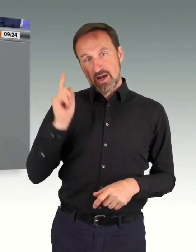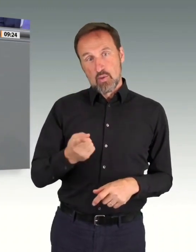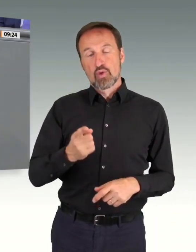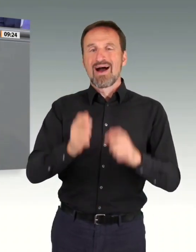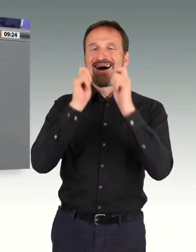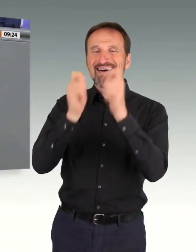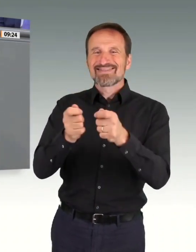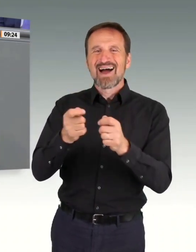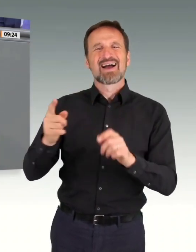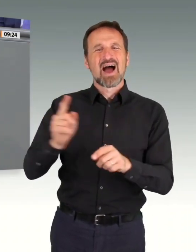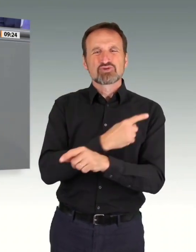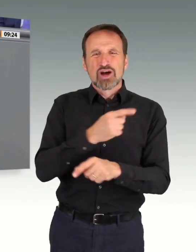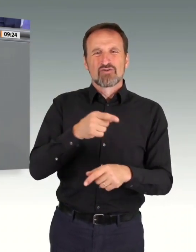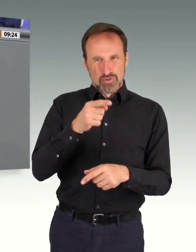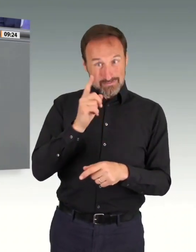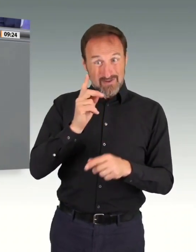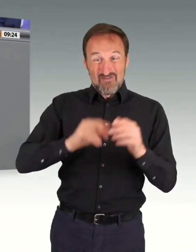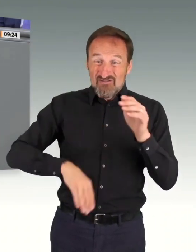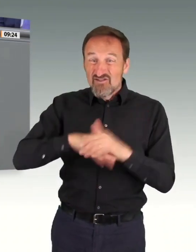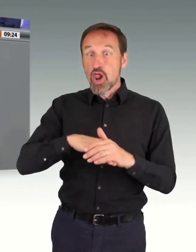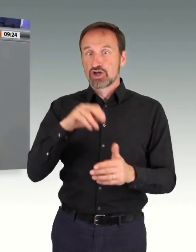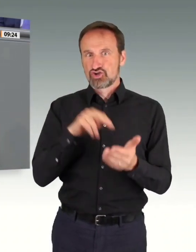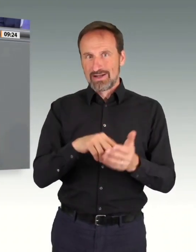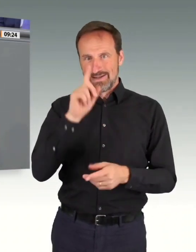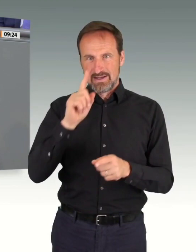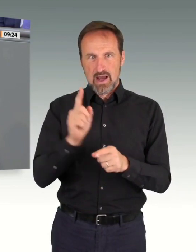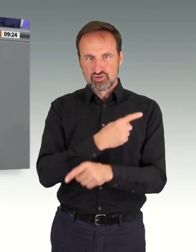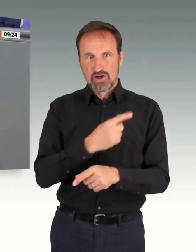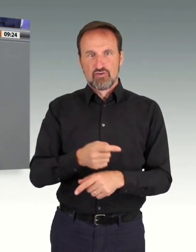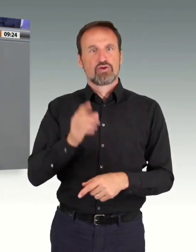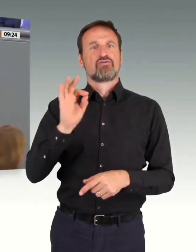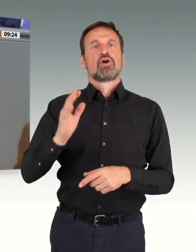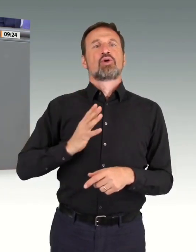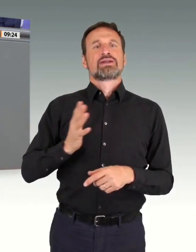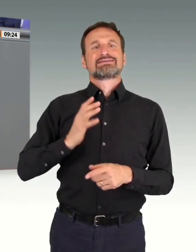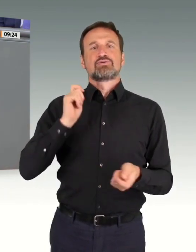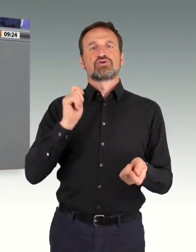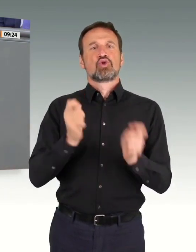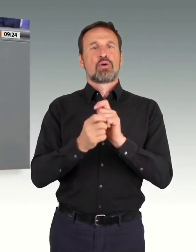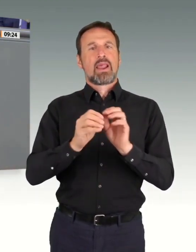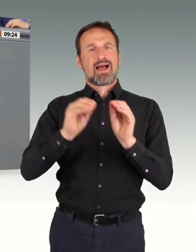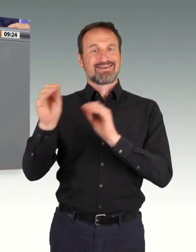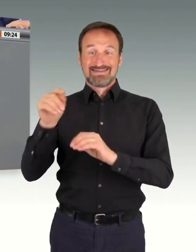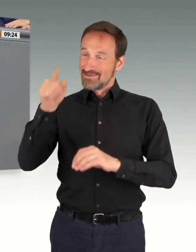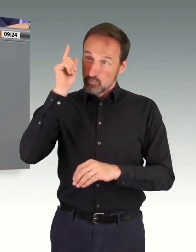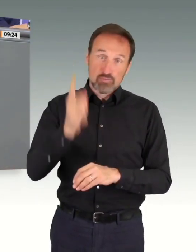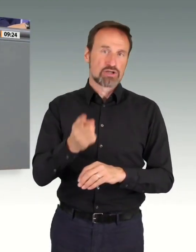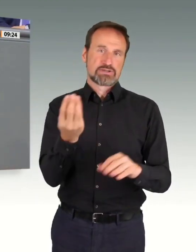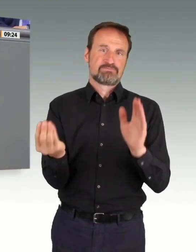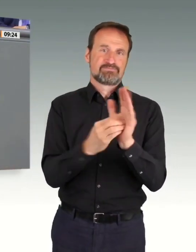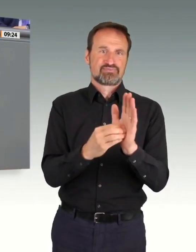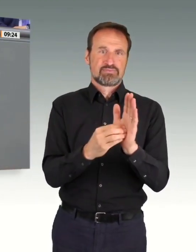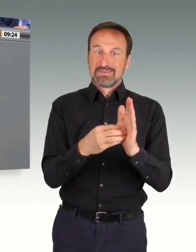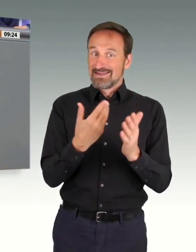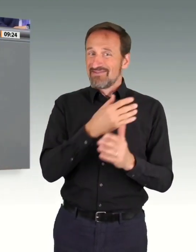werden, und die Mieten steigen und explodieren, insbesondere in den Ballungszentren, aber auch in kleineren Städten. Und das können wir nicht weiterhin nehmen.